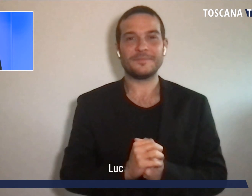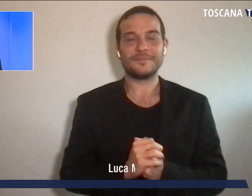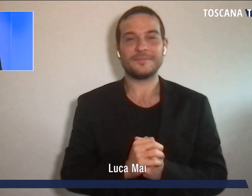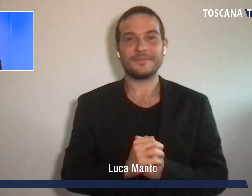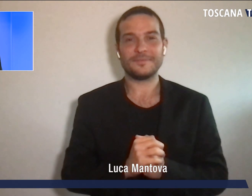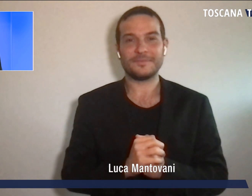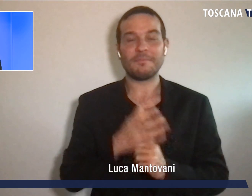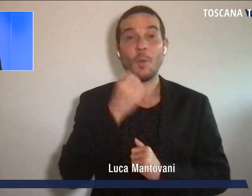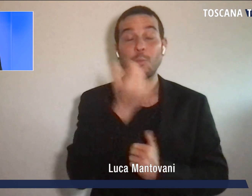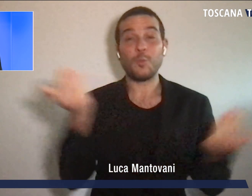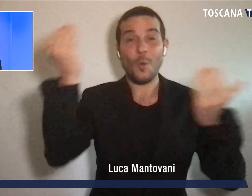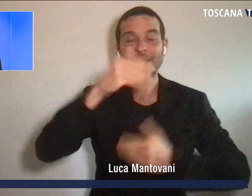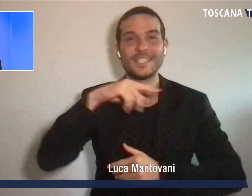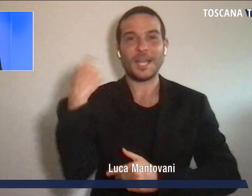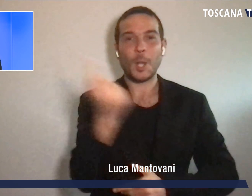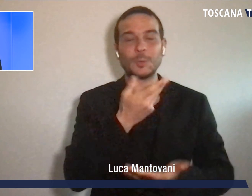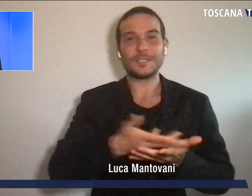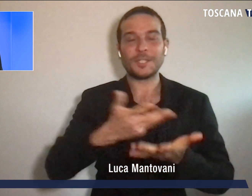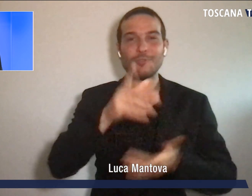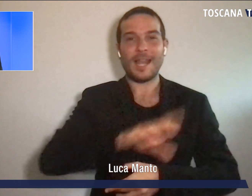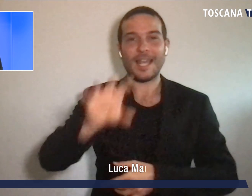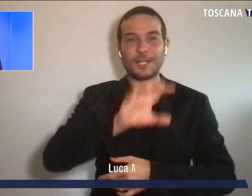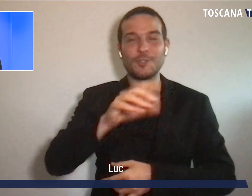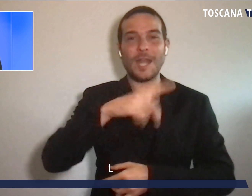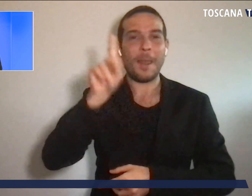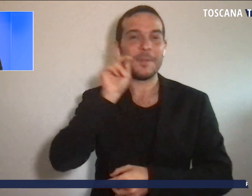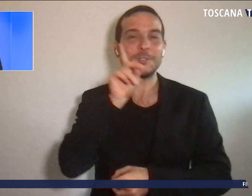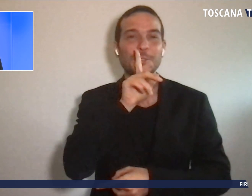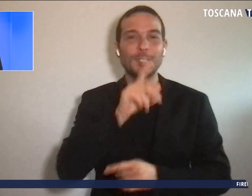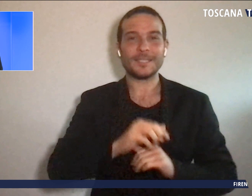Buonasera a tutti dal telegiornale regionale per i sordi.